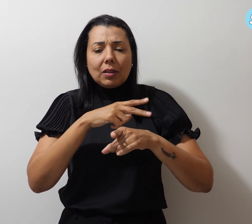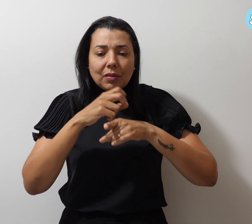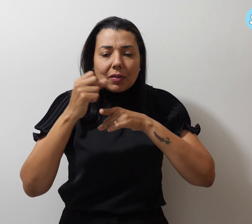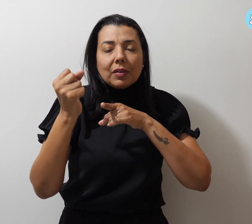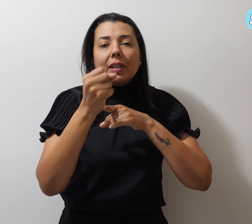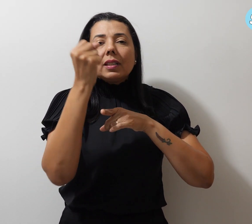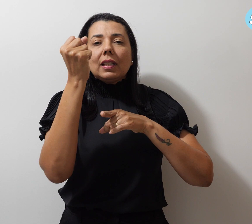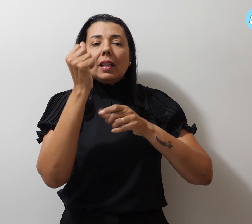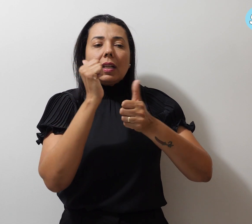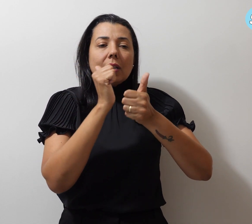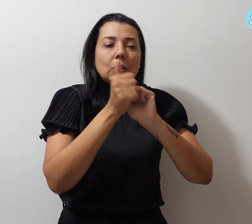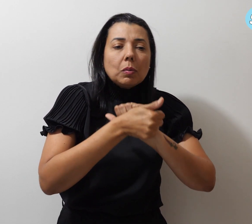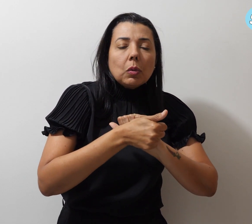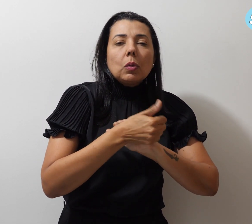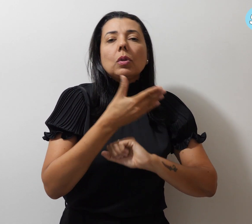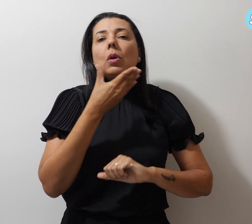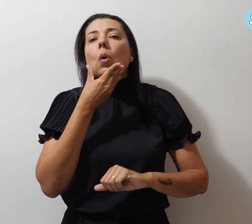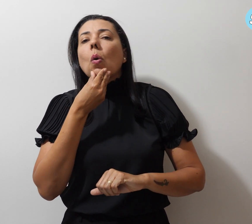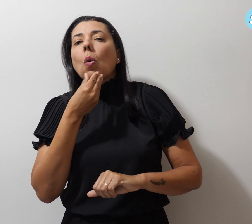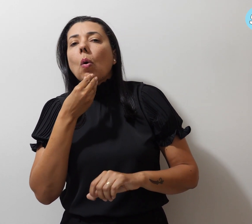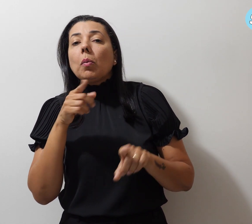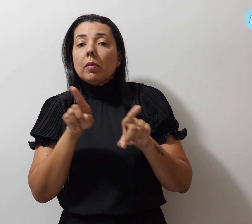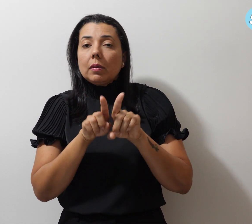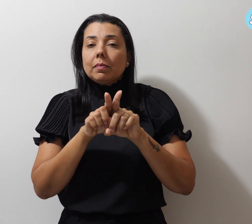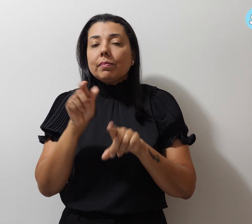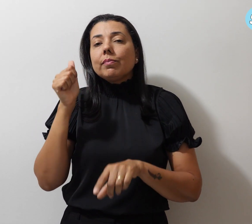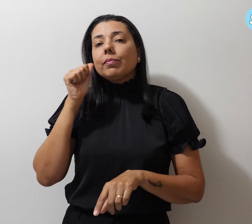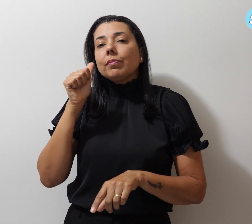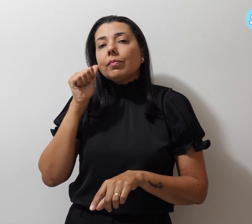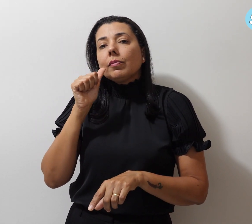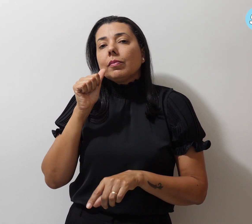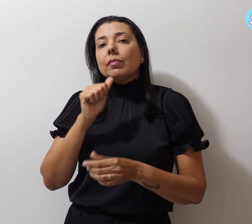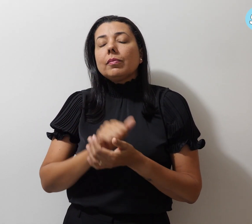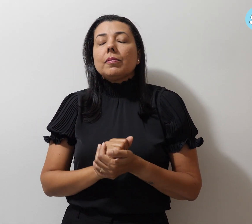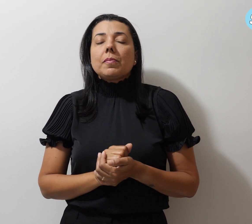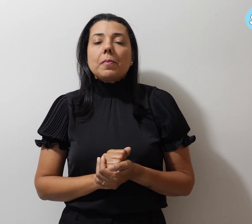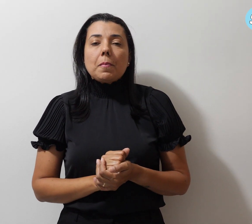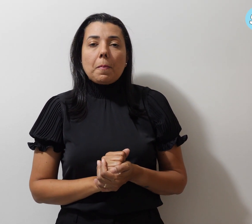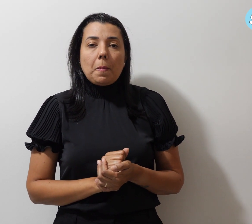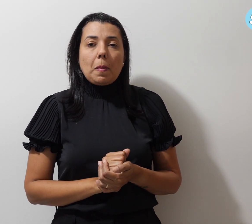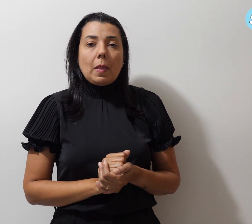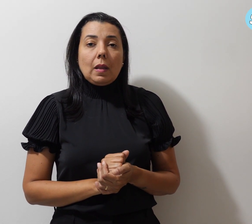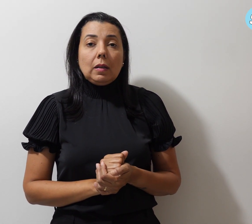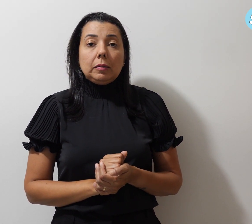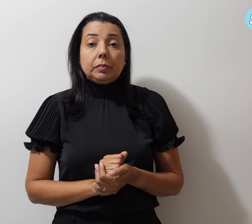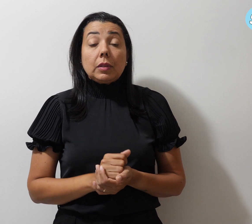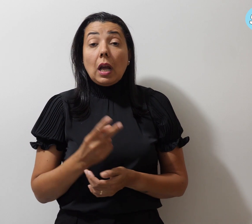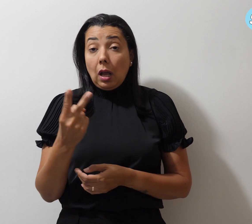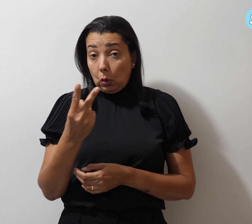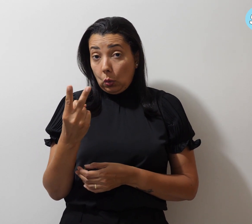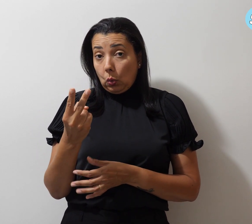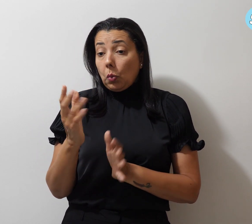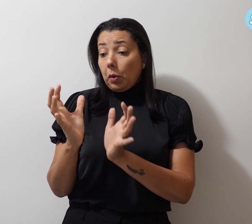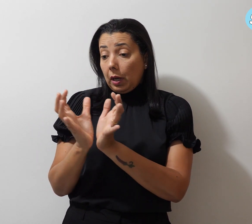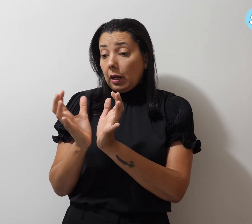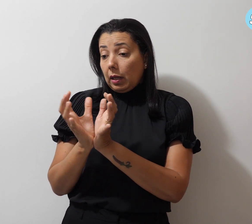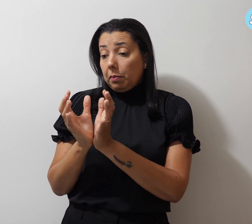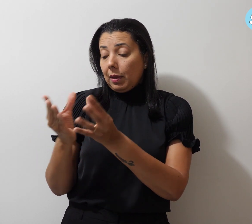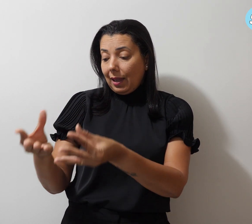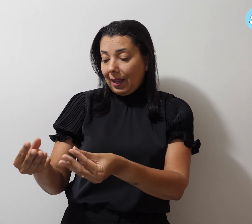disputas masculina e feminina, respectivamente. As duas equipes receberam o